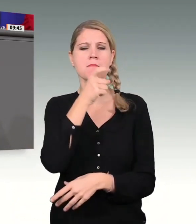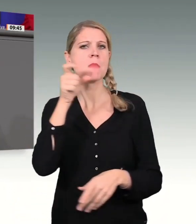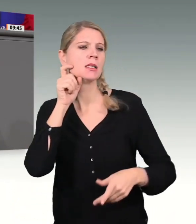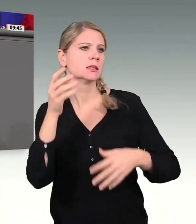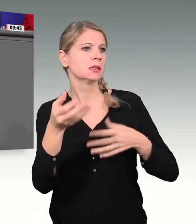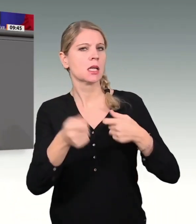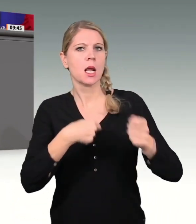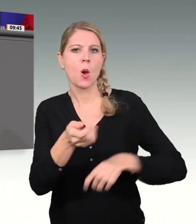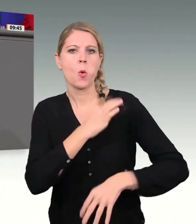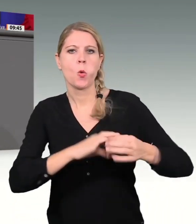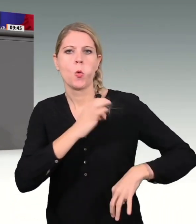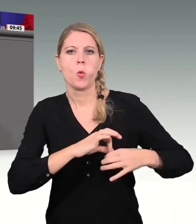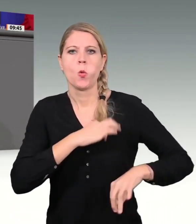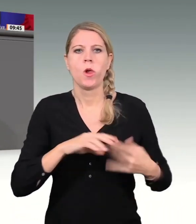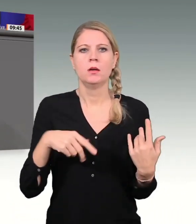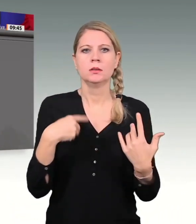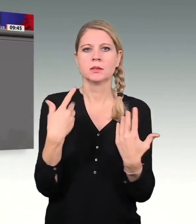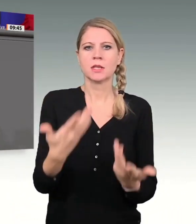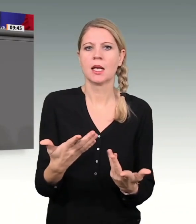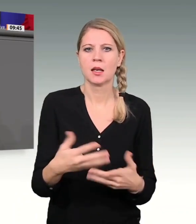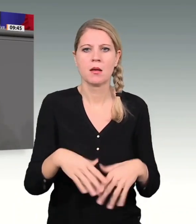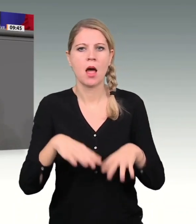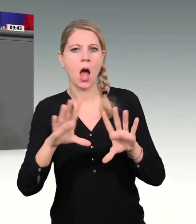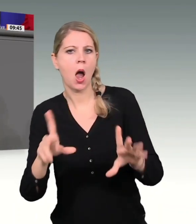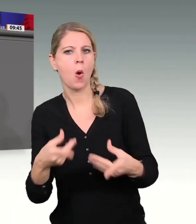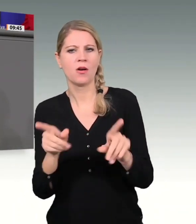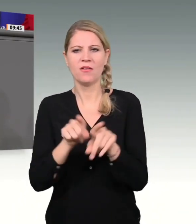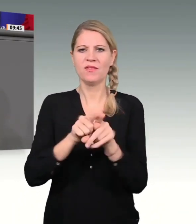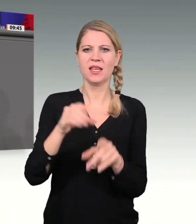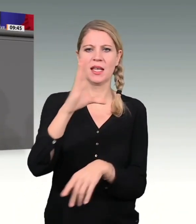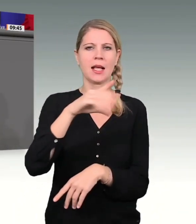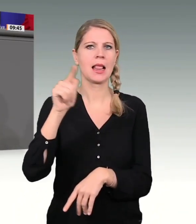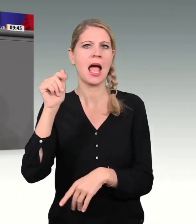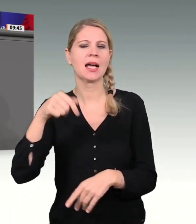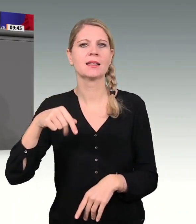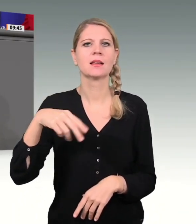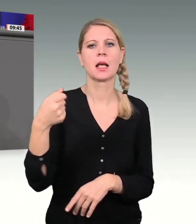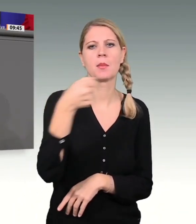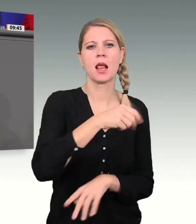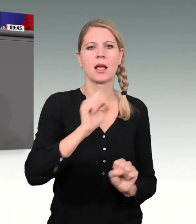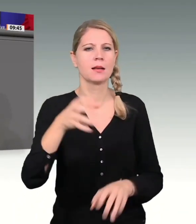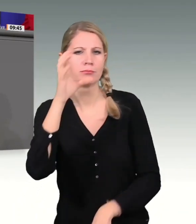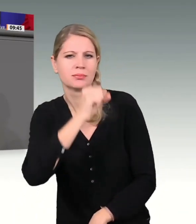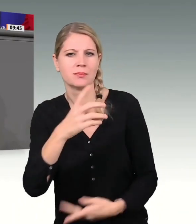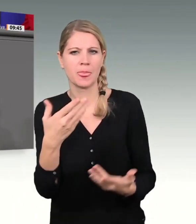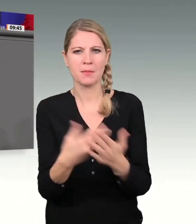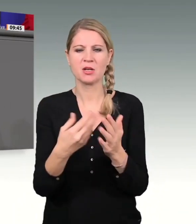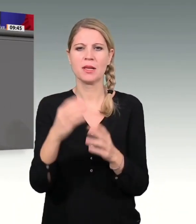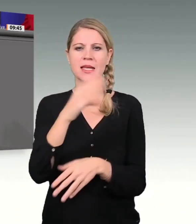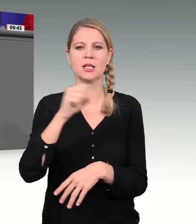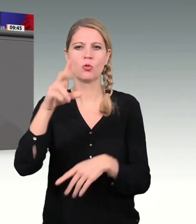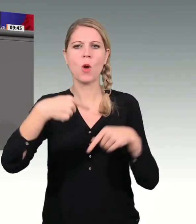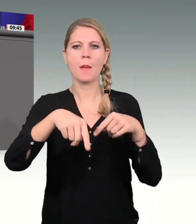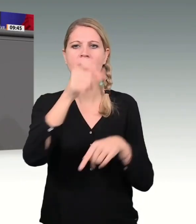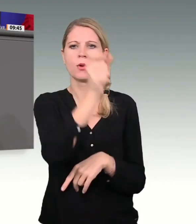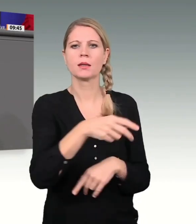-Kriminalität erkennen. Ich erinnere nur an den CSU-Abgeordneten Nüßlein. Er hat sein Mandat missbraucht, um dubiose